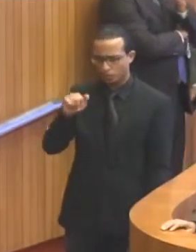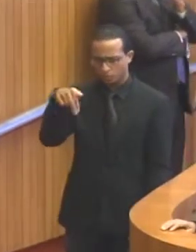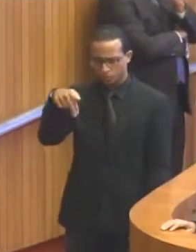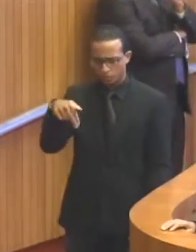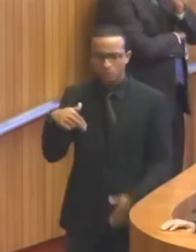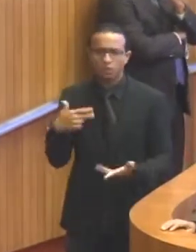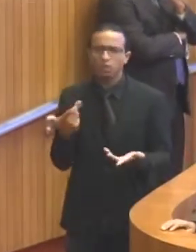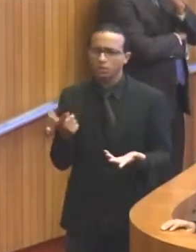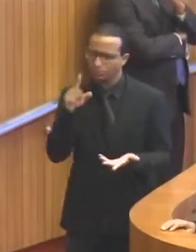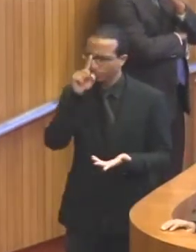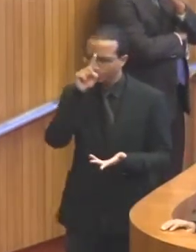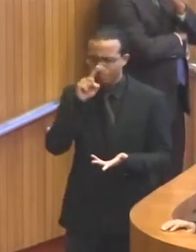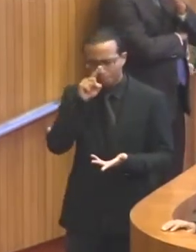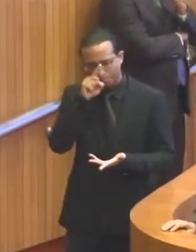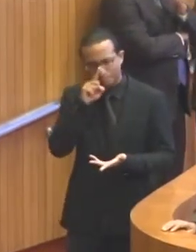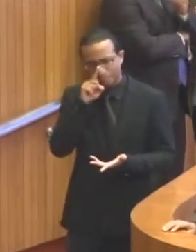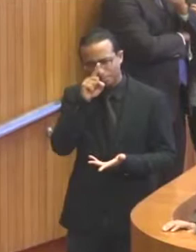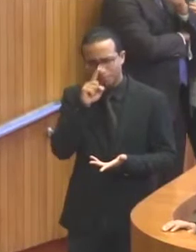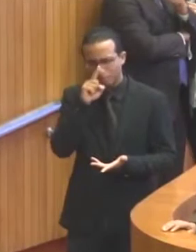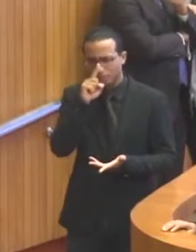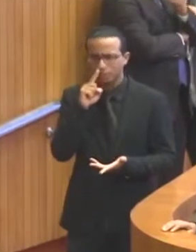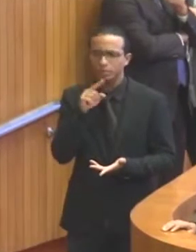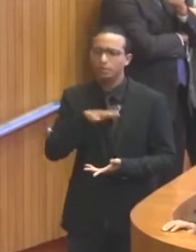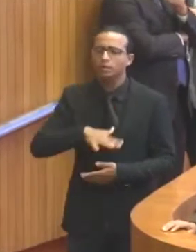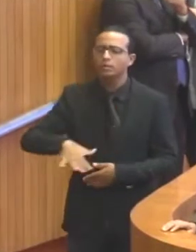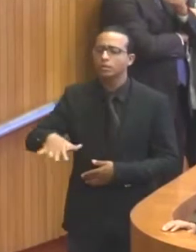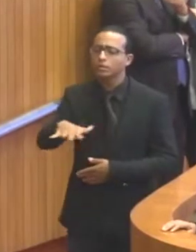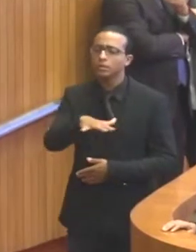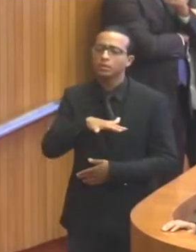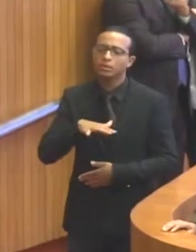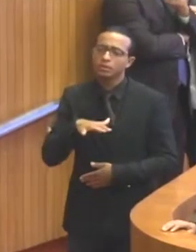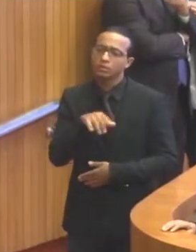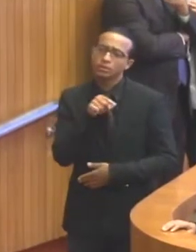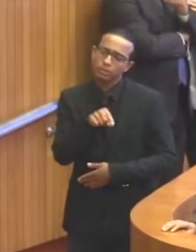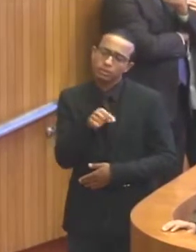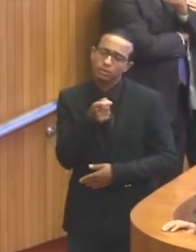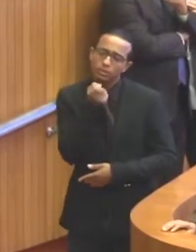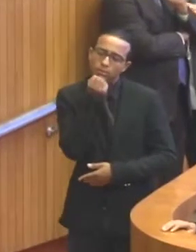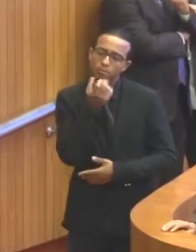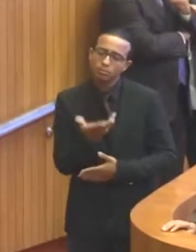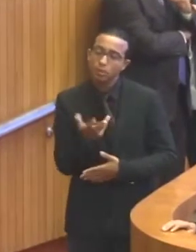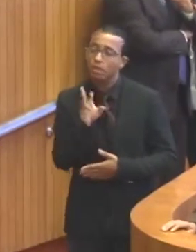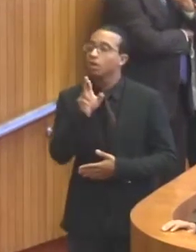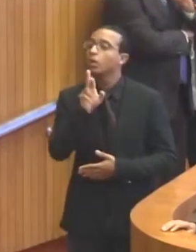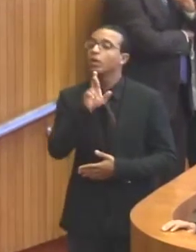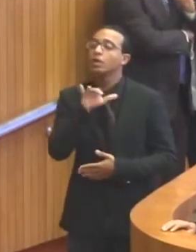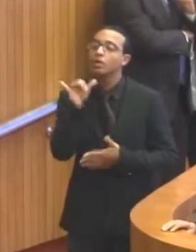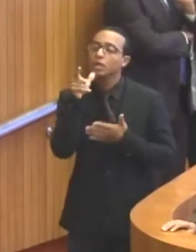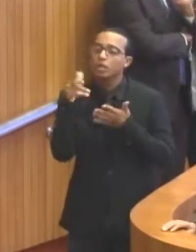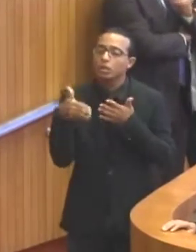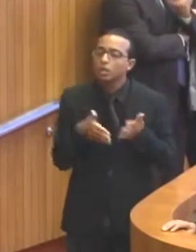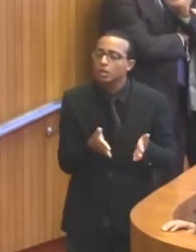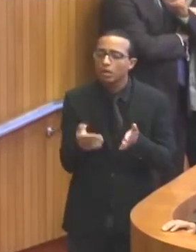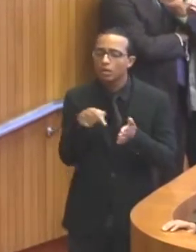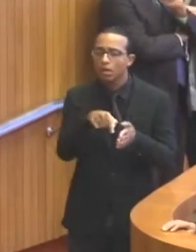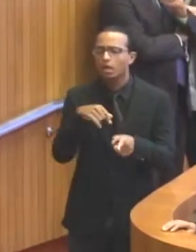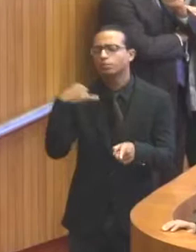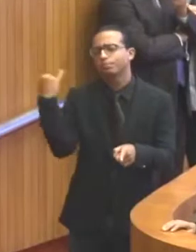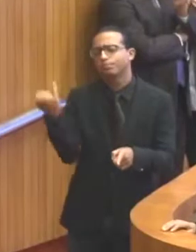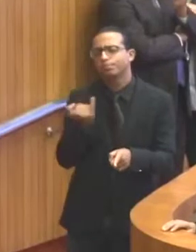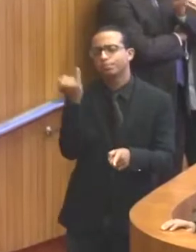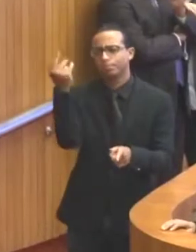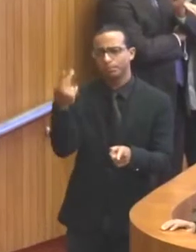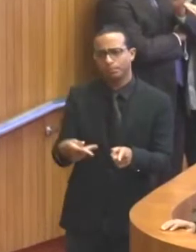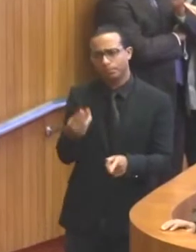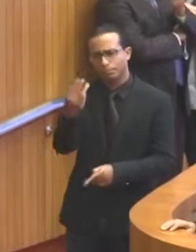aquele bem natural, que é o Rio, importante do estado do